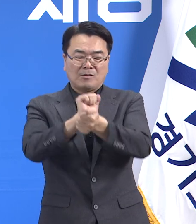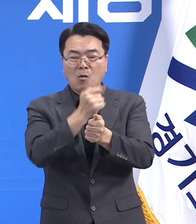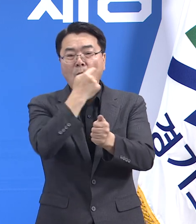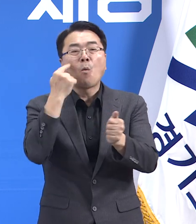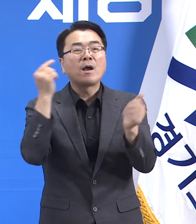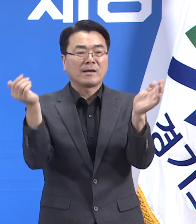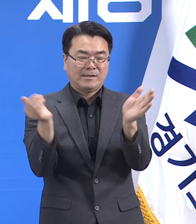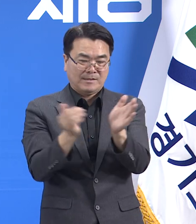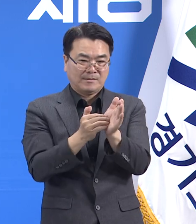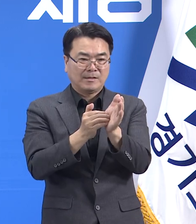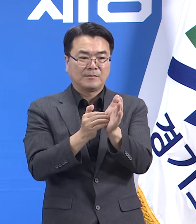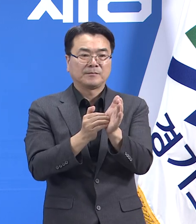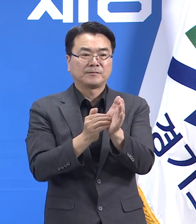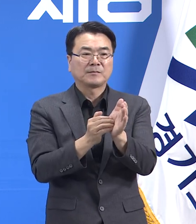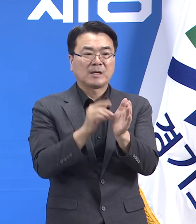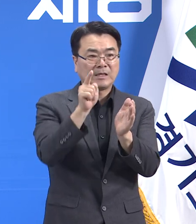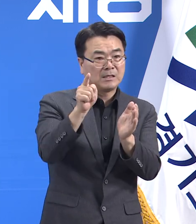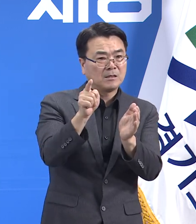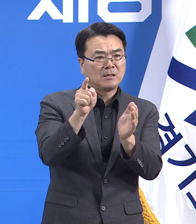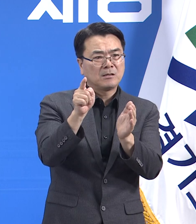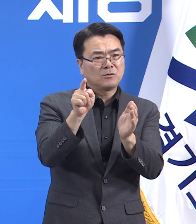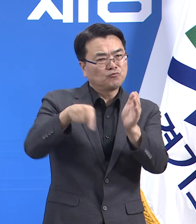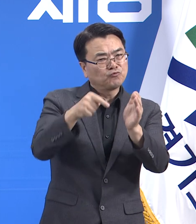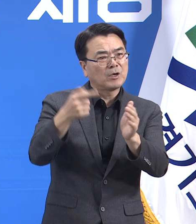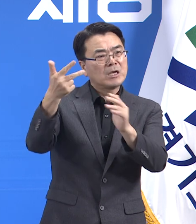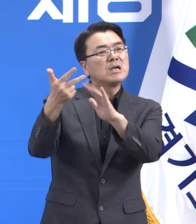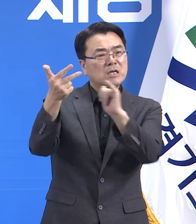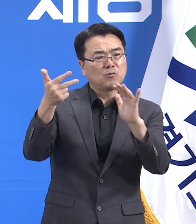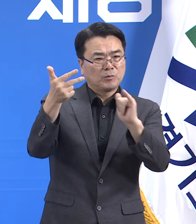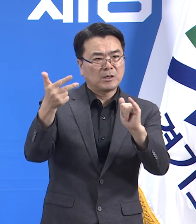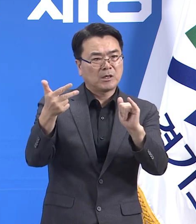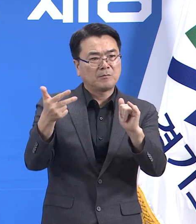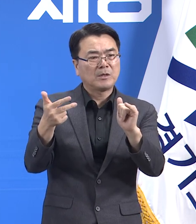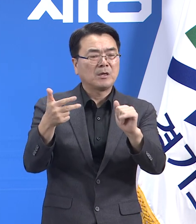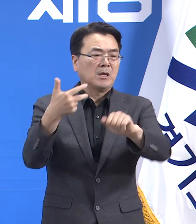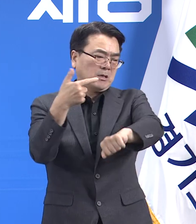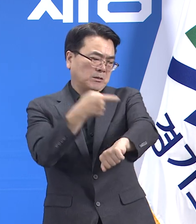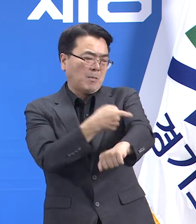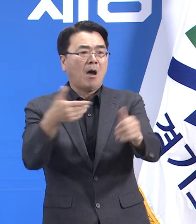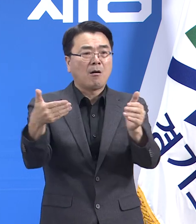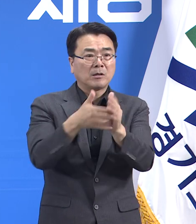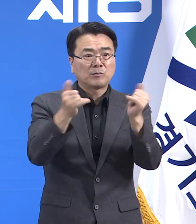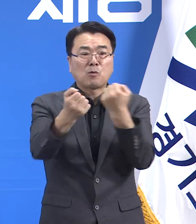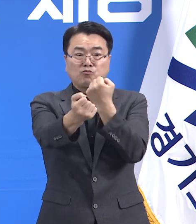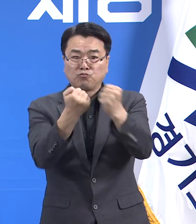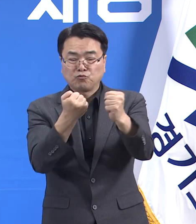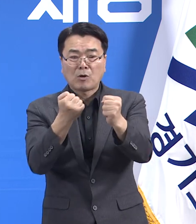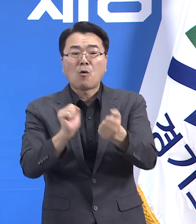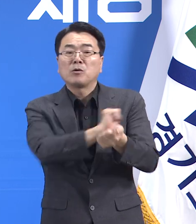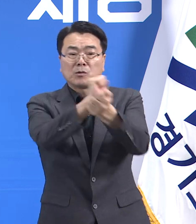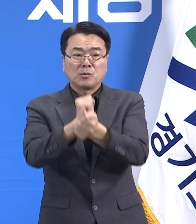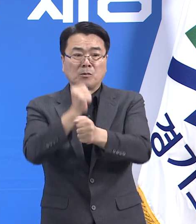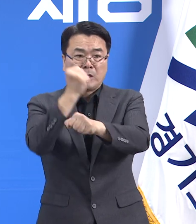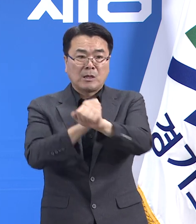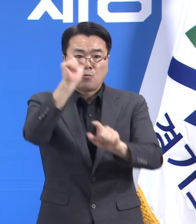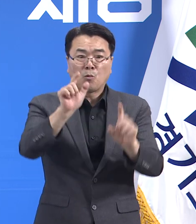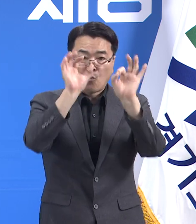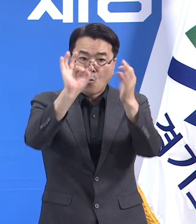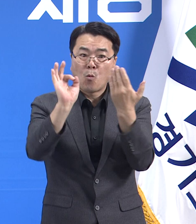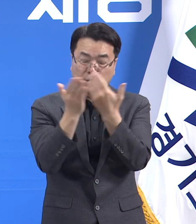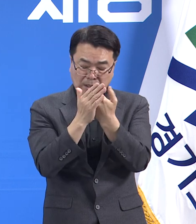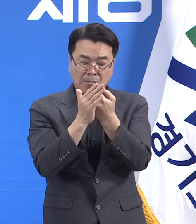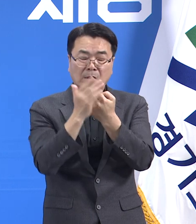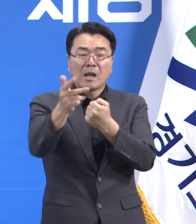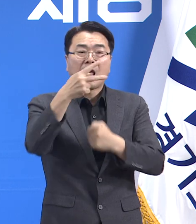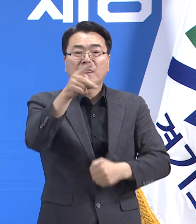7명이 접종 완료자로 돌파관념되었습니다. 이는 백신 접종을 완료하더라도 델타 변이로부터